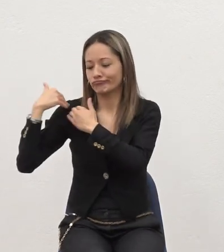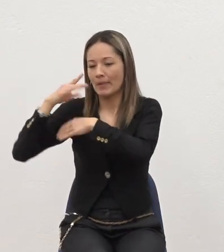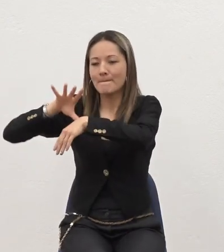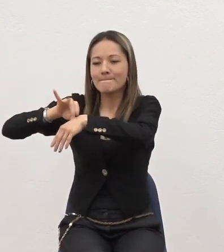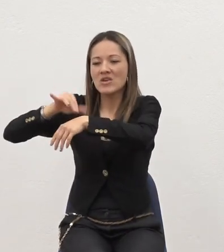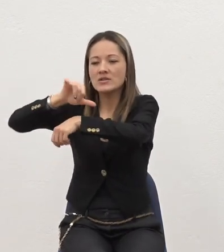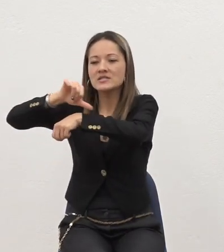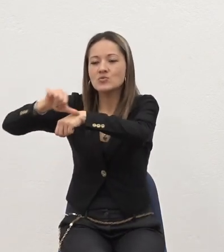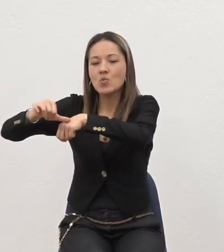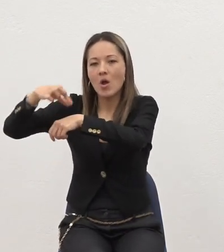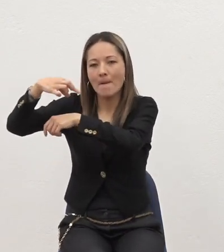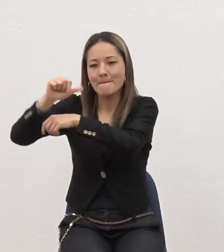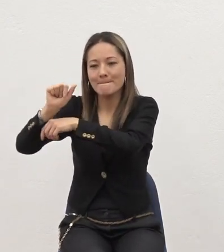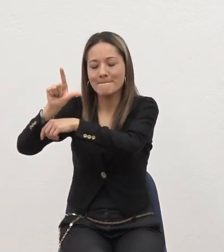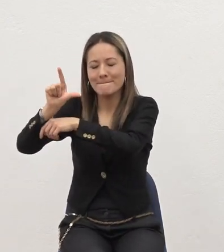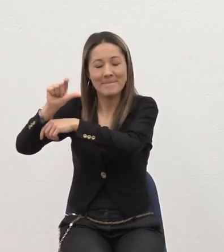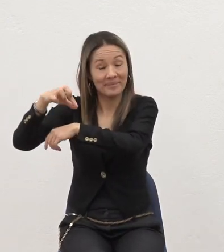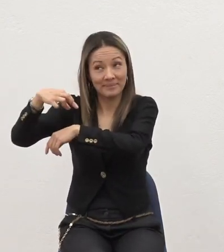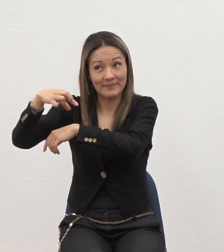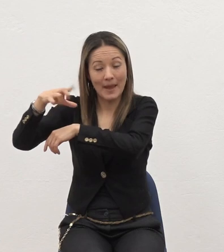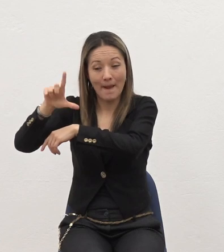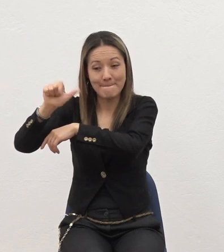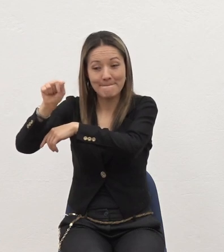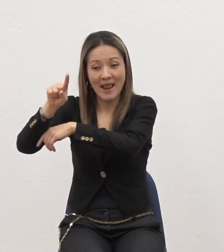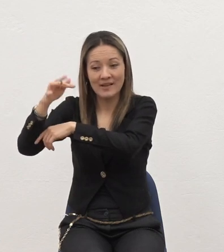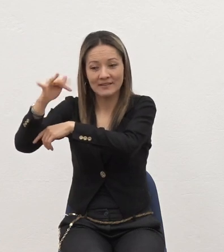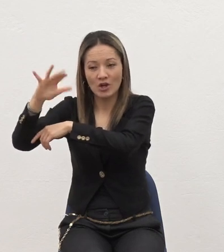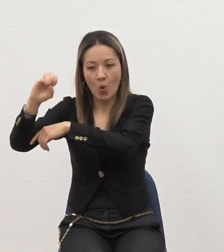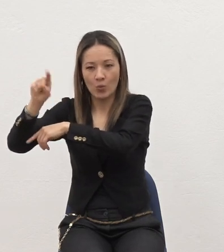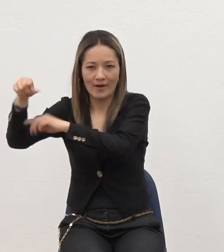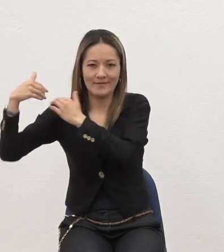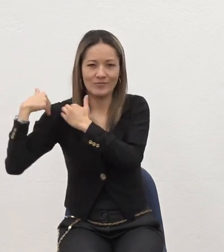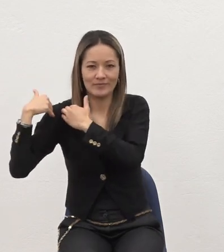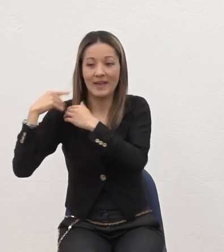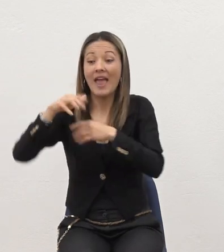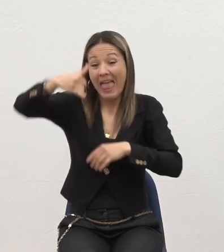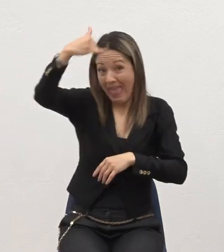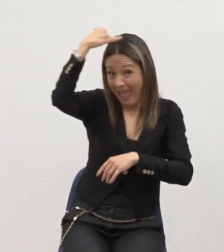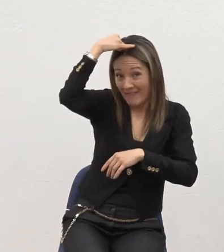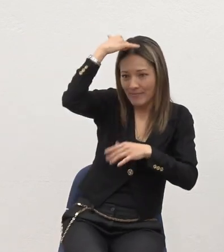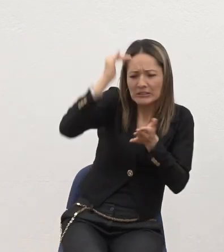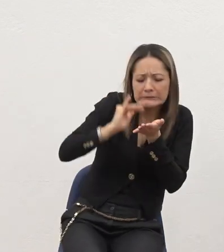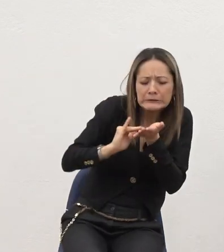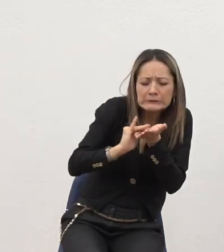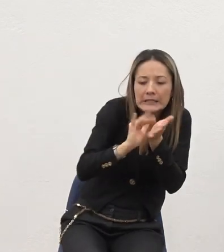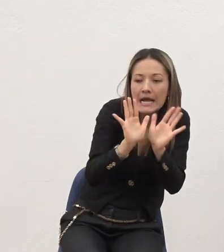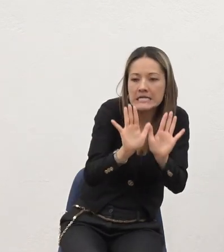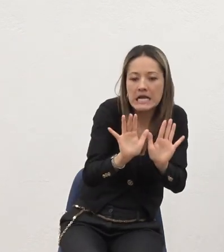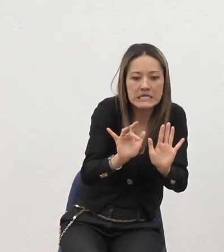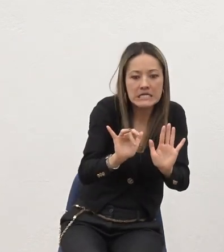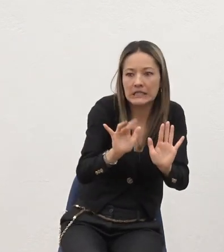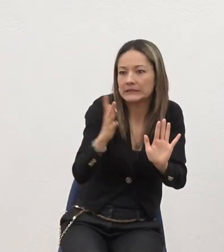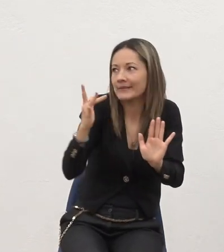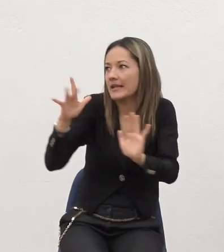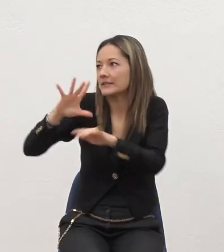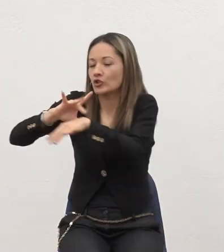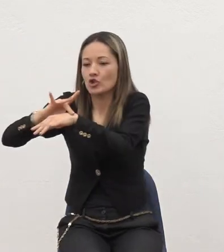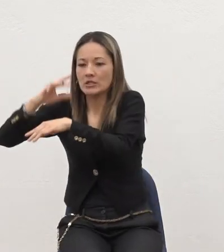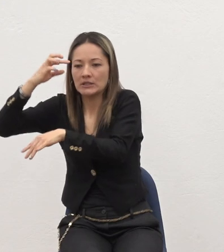Las enfermeras únicamente Me hicieron ahí Como una curación Y dejarme ir lo más quieto posible En esa zona De donde quedó colgada la